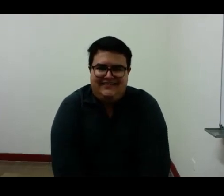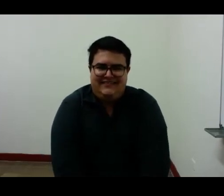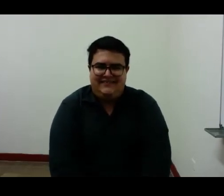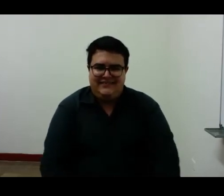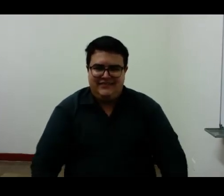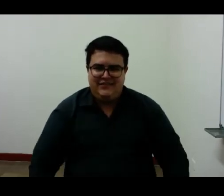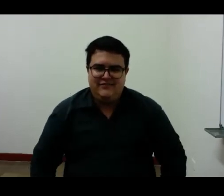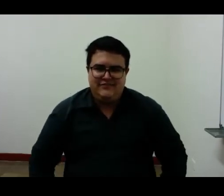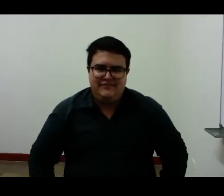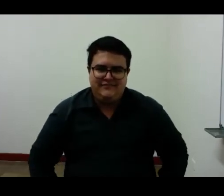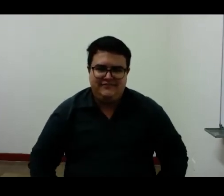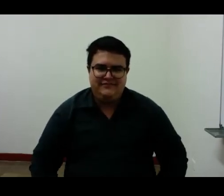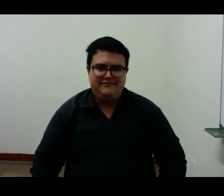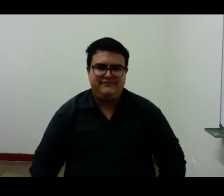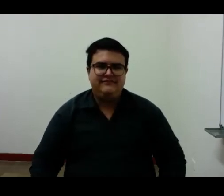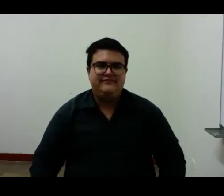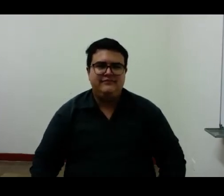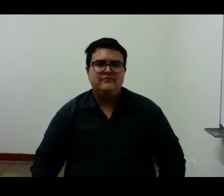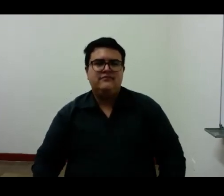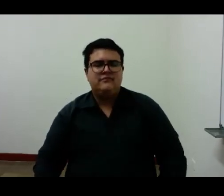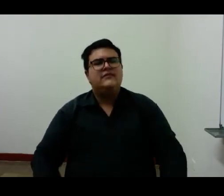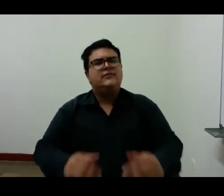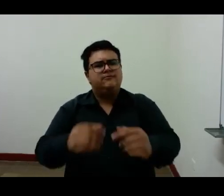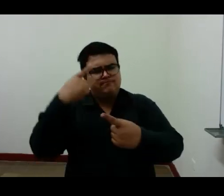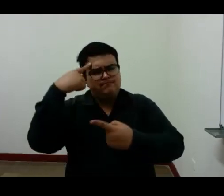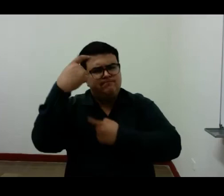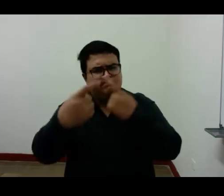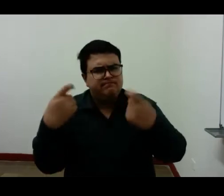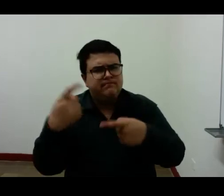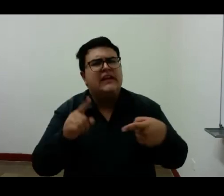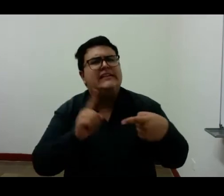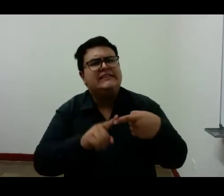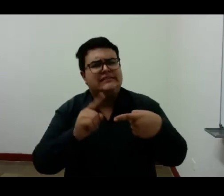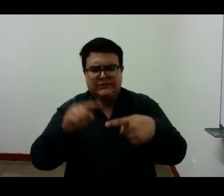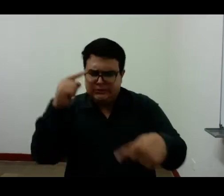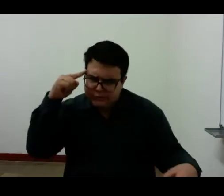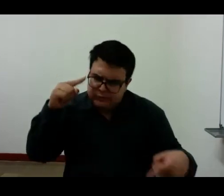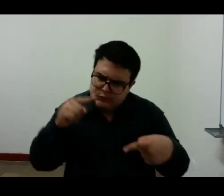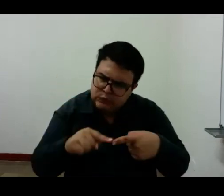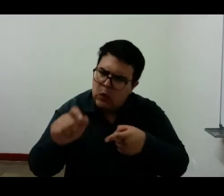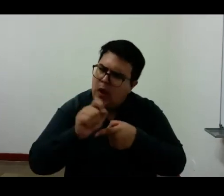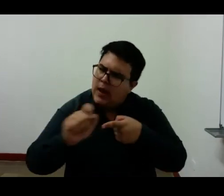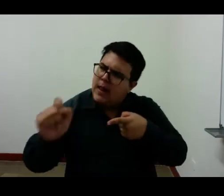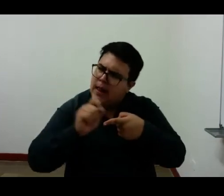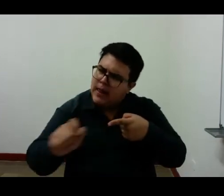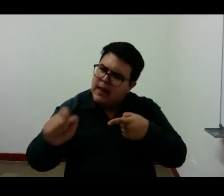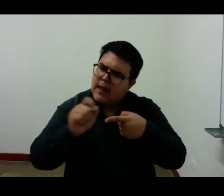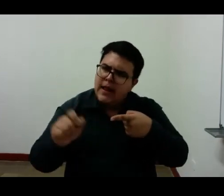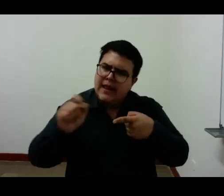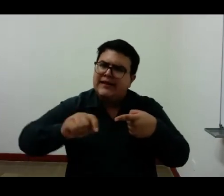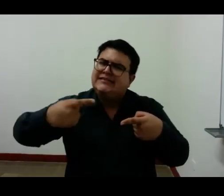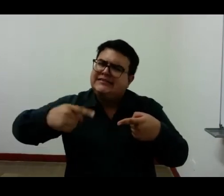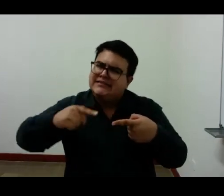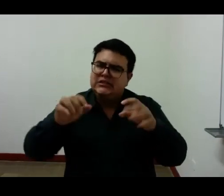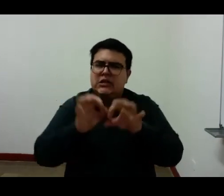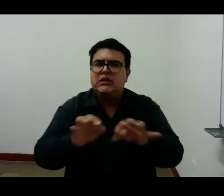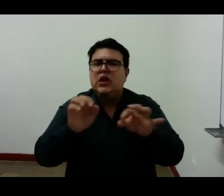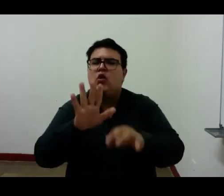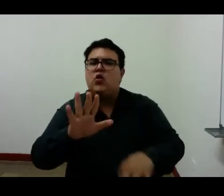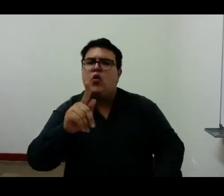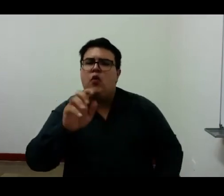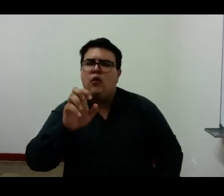y yo creo que la idea de este apunte es que Fernando Pessoa